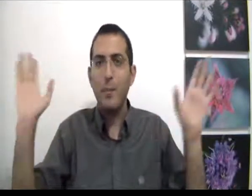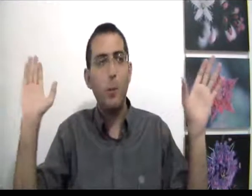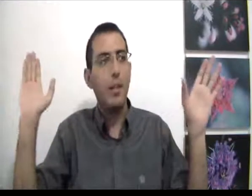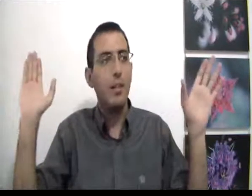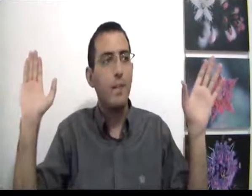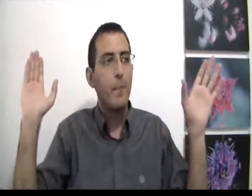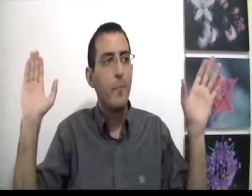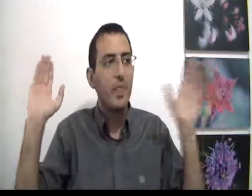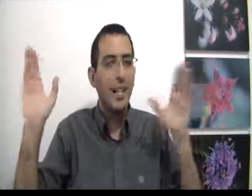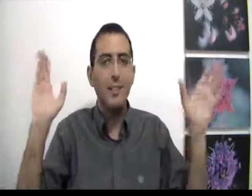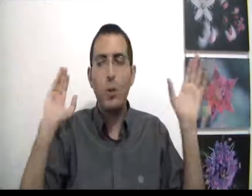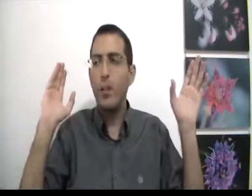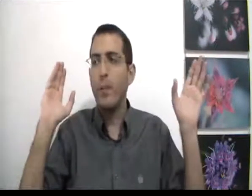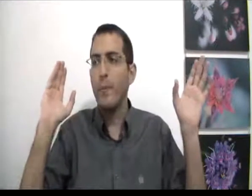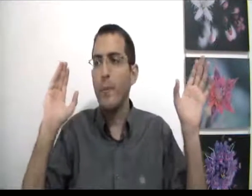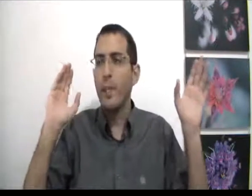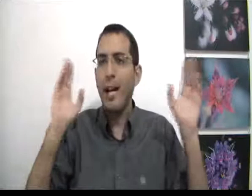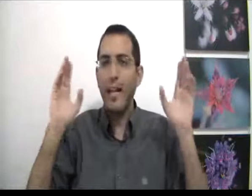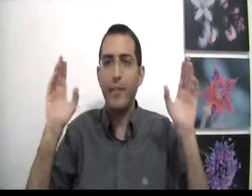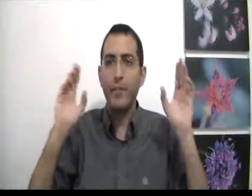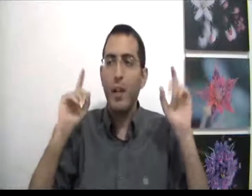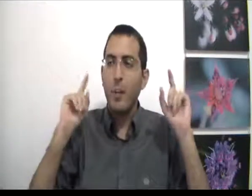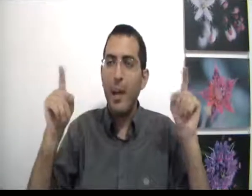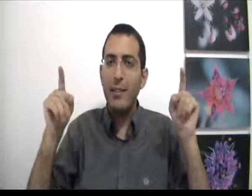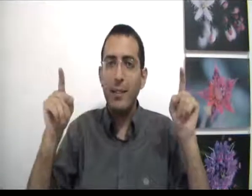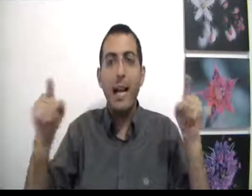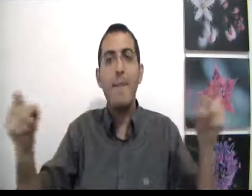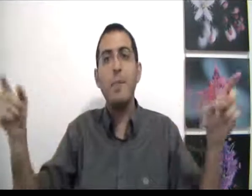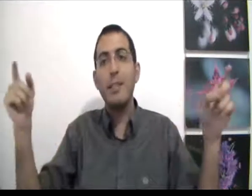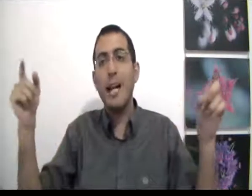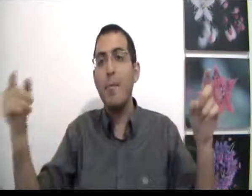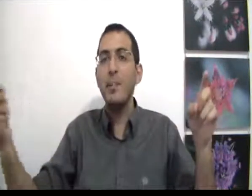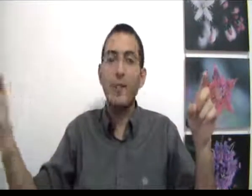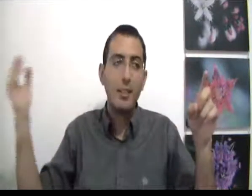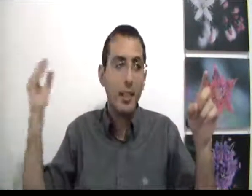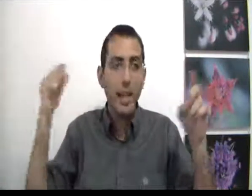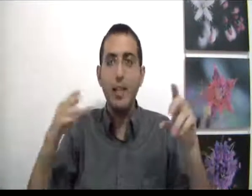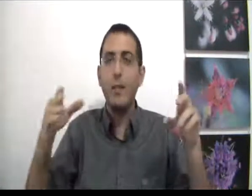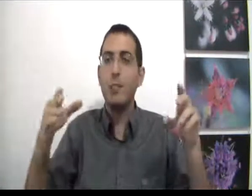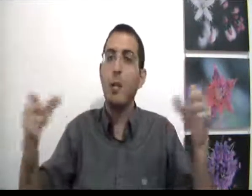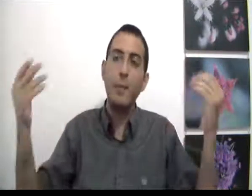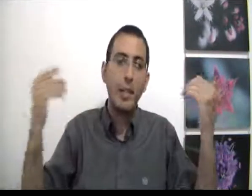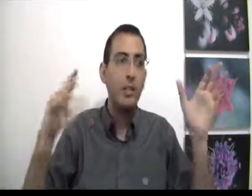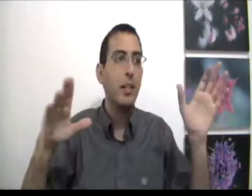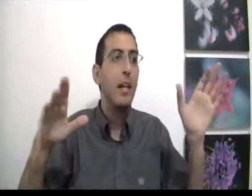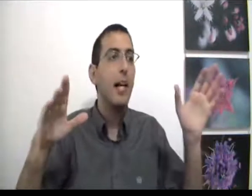מוגבל ולכן זה לא הוכחה א' ב' גם אם עכשיו אתה תגיע לדבר עצמו גם אם נניח שתגיע